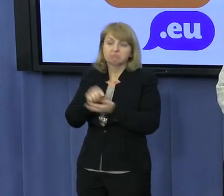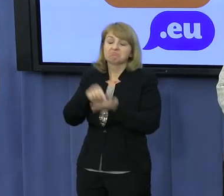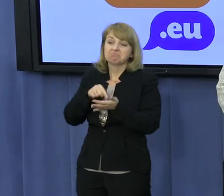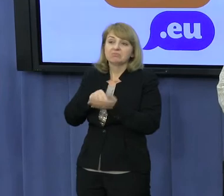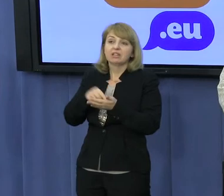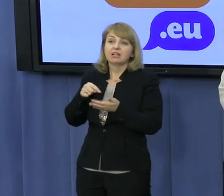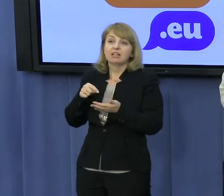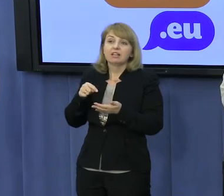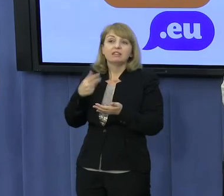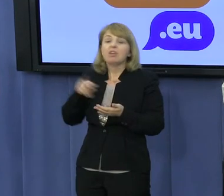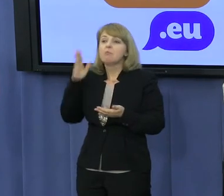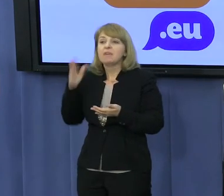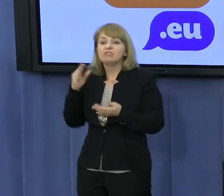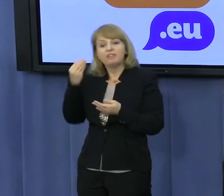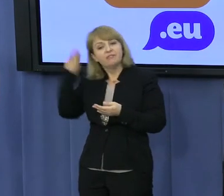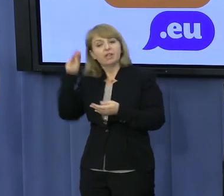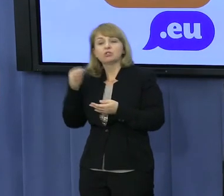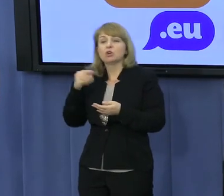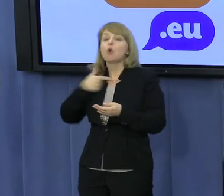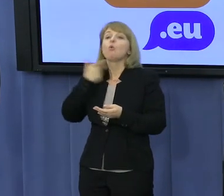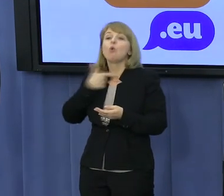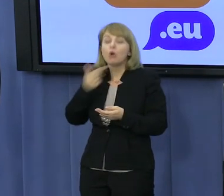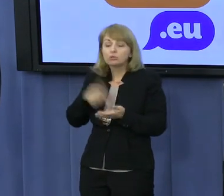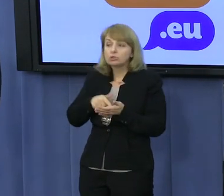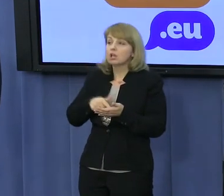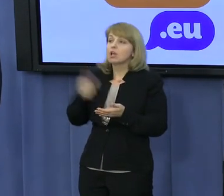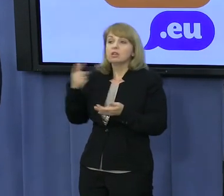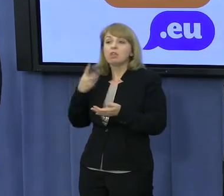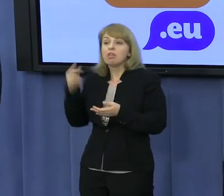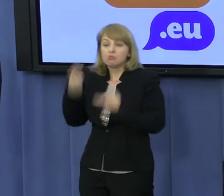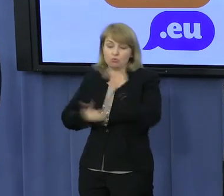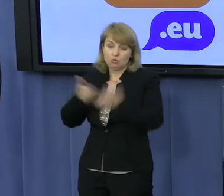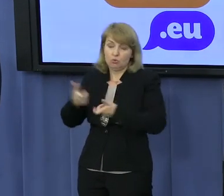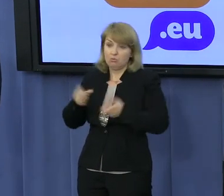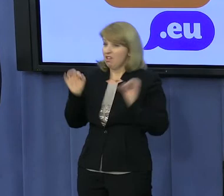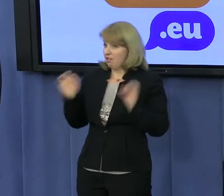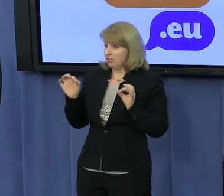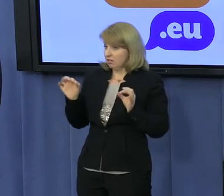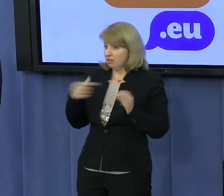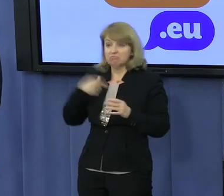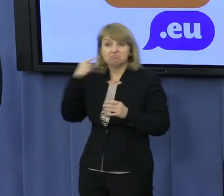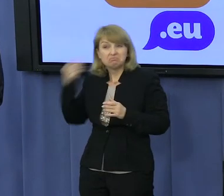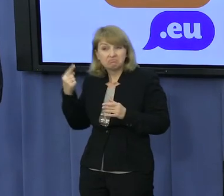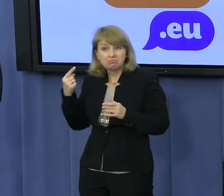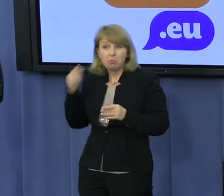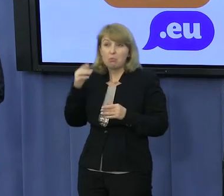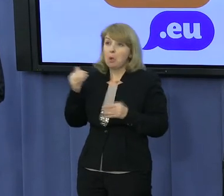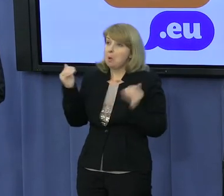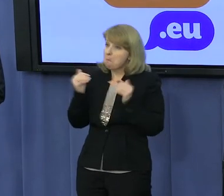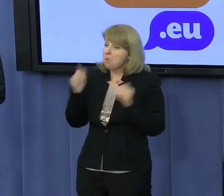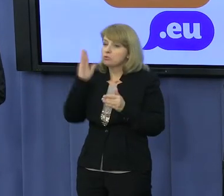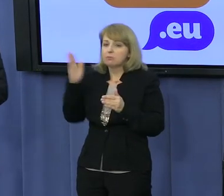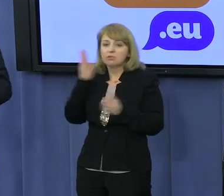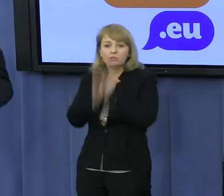większość, która będzie w stanie to przeprowadzić. Chociaż w tej atmosferze w tej chwili, jakby, że tu nam grozi wojna z Ukrainą, z Rosją,